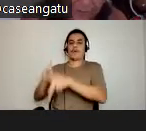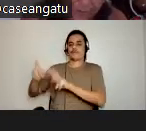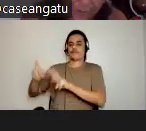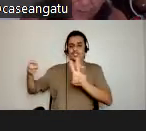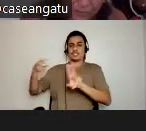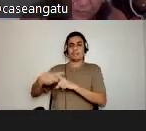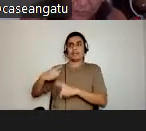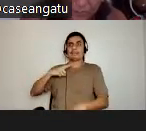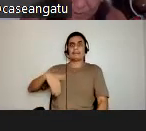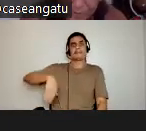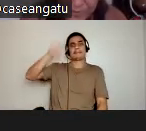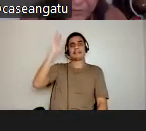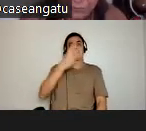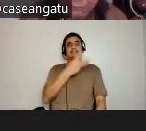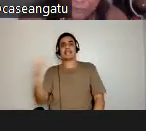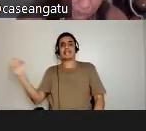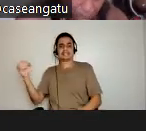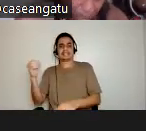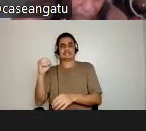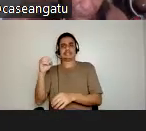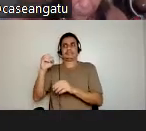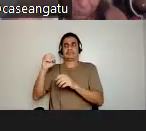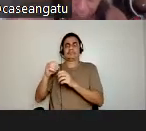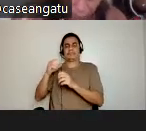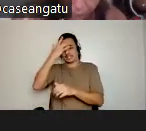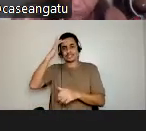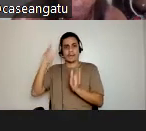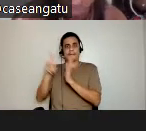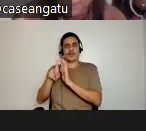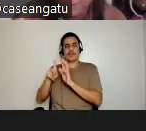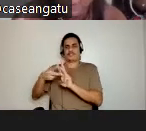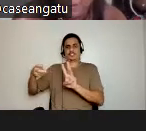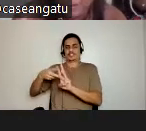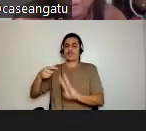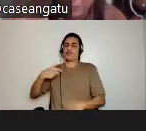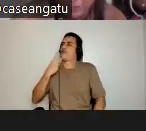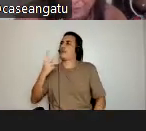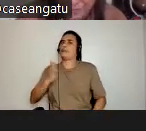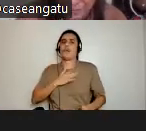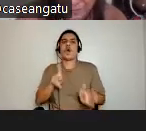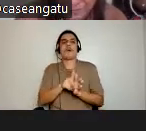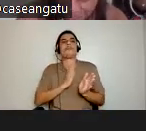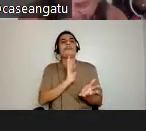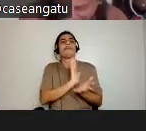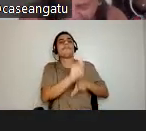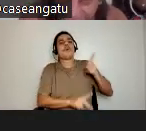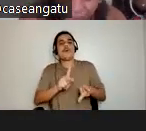300 povos indígenas nesse país, eu não falo pelo meu povo, que é o povo do Pinambá, lá tem os caciques,